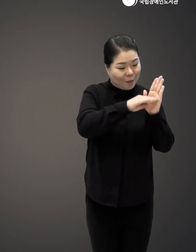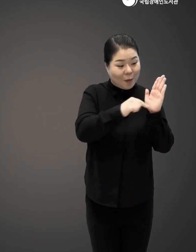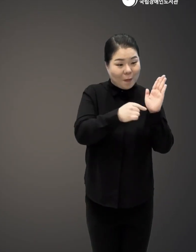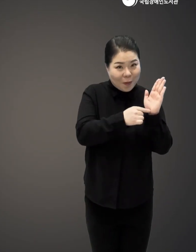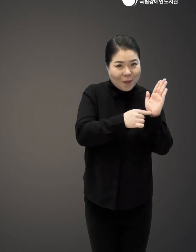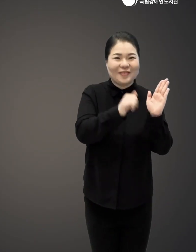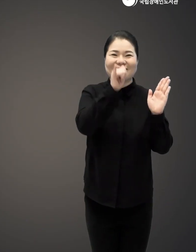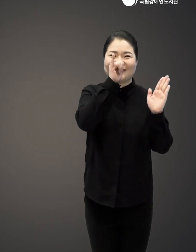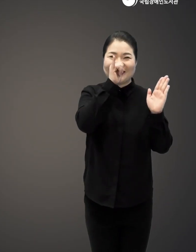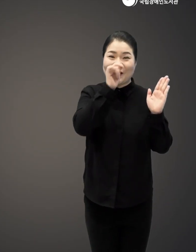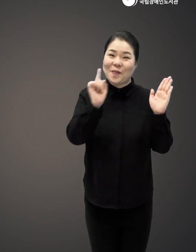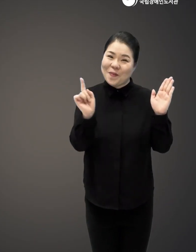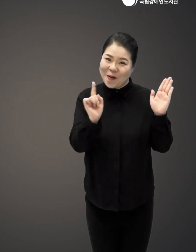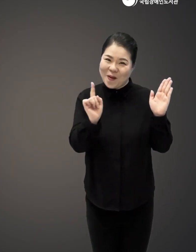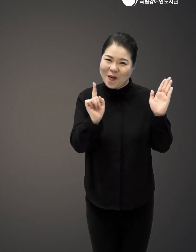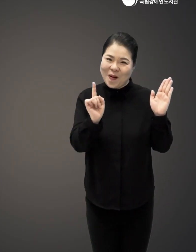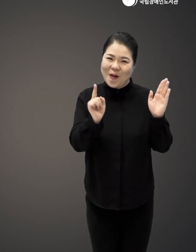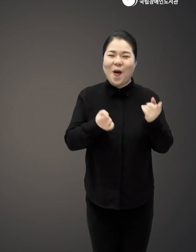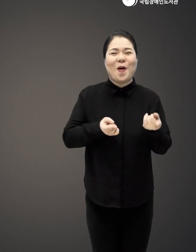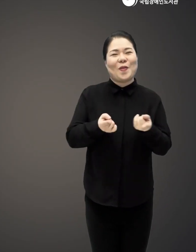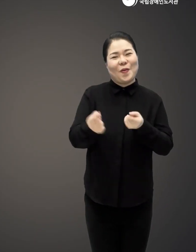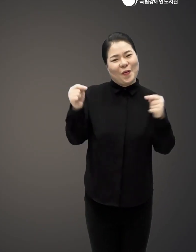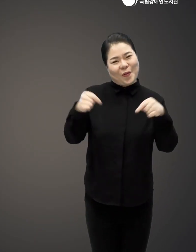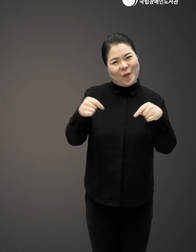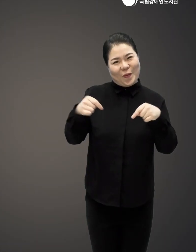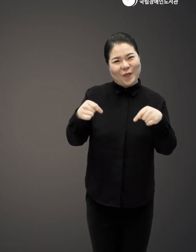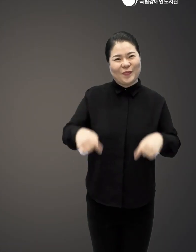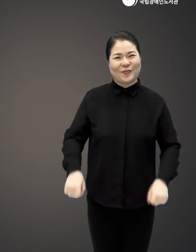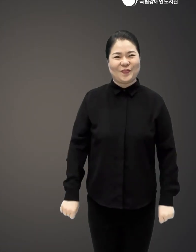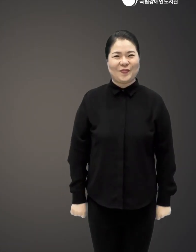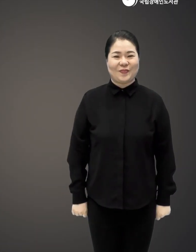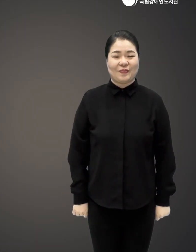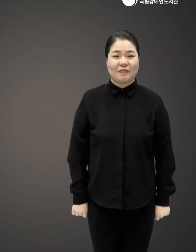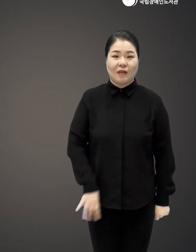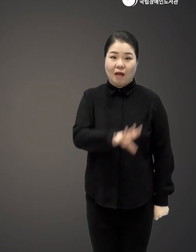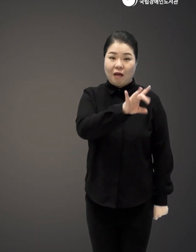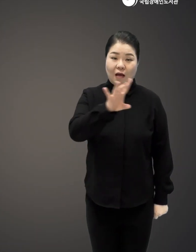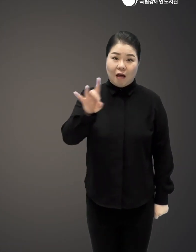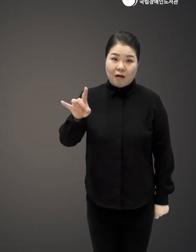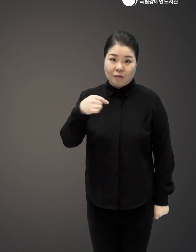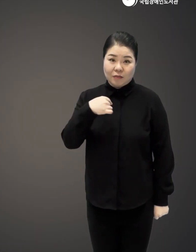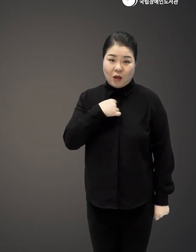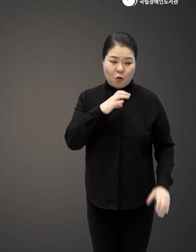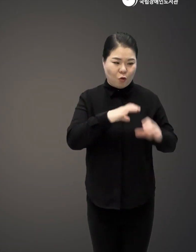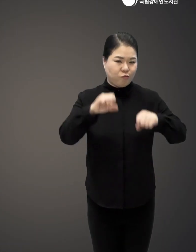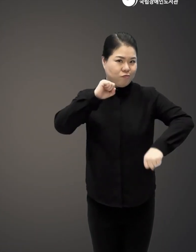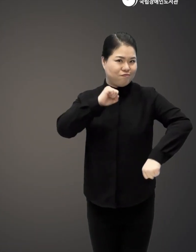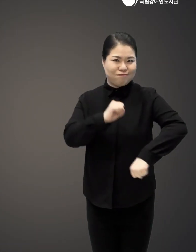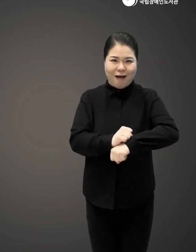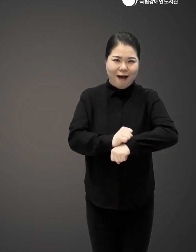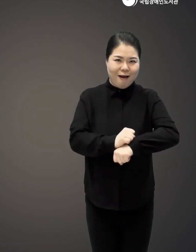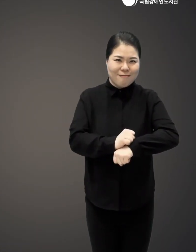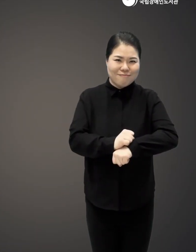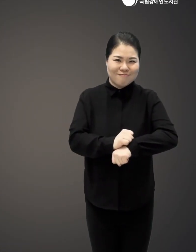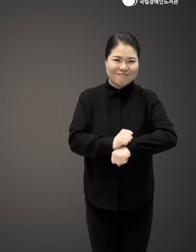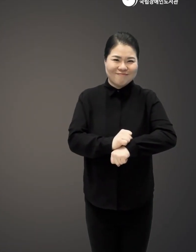남았습니다 바로 조율이라는 건데요 간혹 가다가 난 소통을 굉장히 잘합니다 라고 이야기하시는 분들이